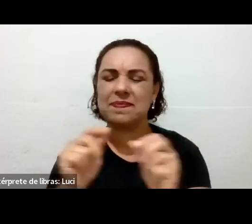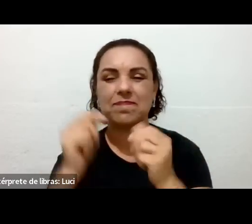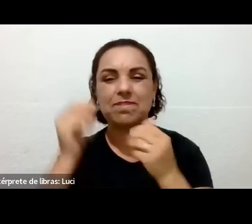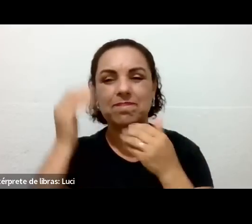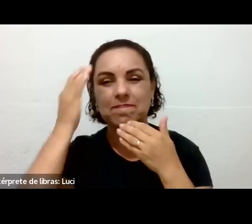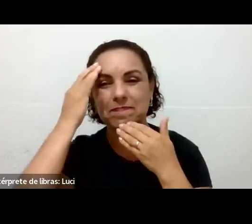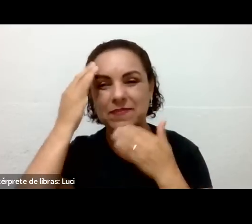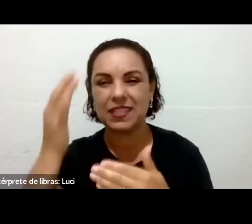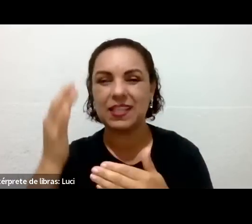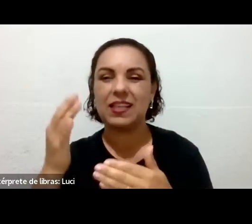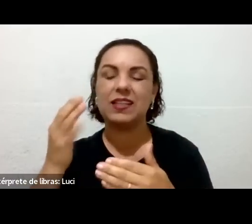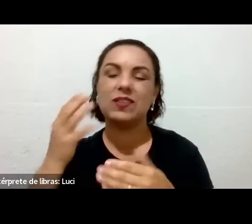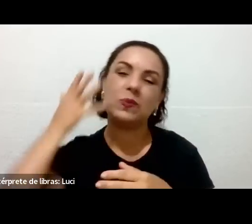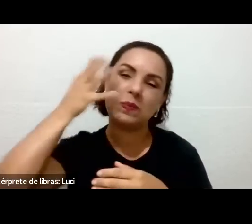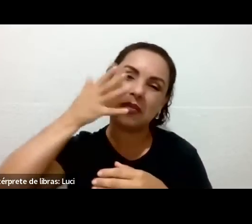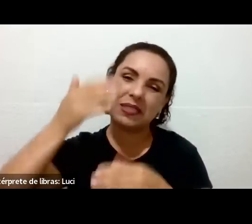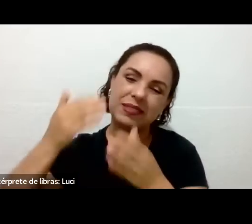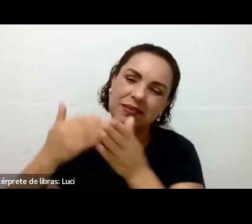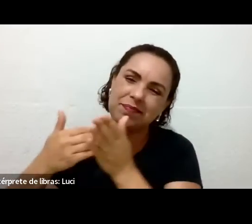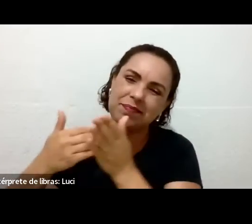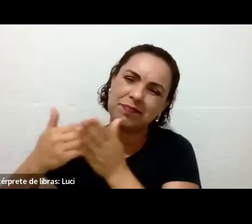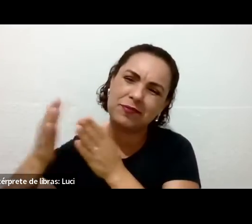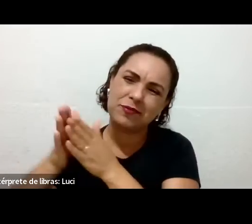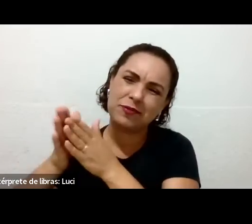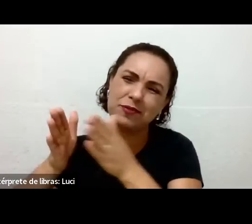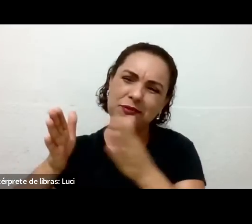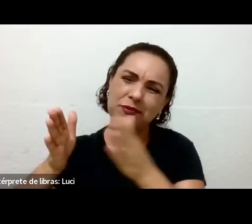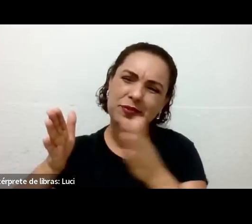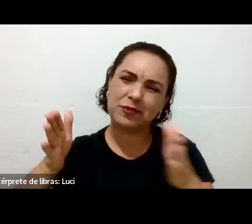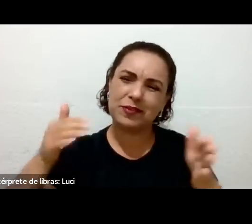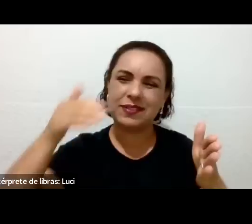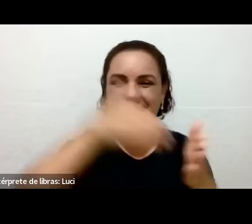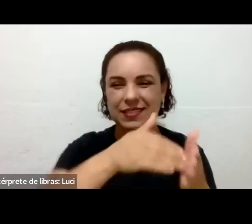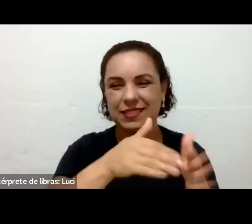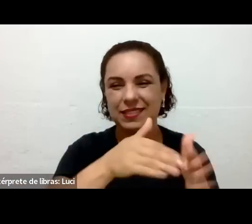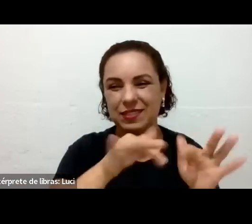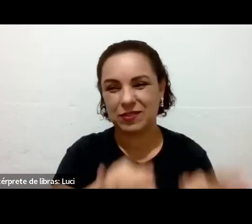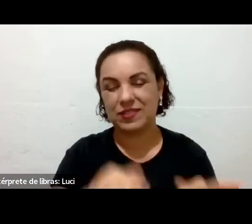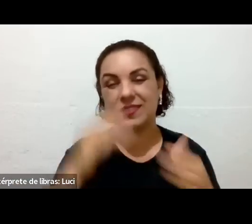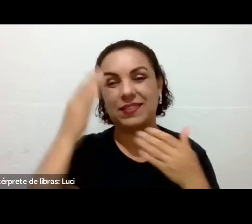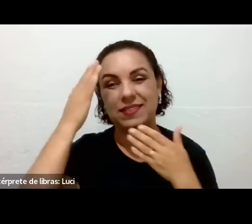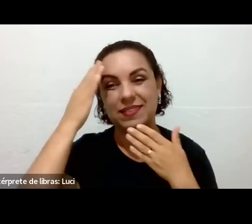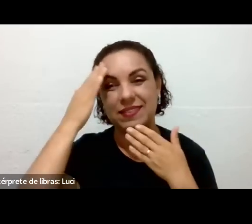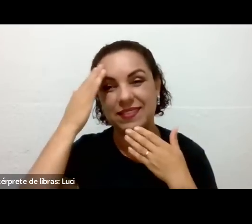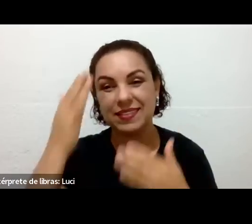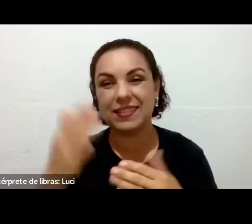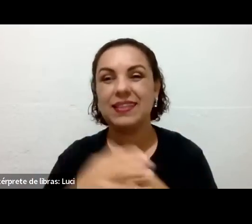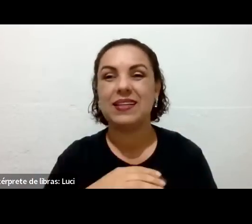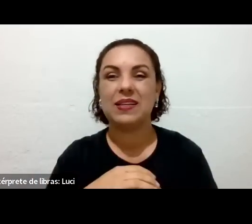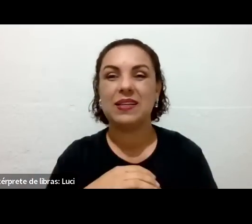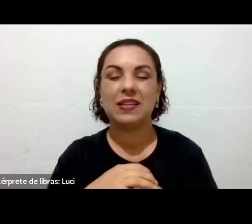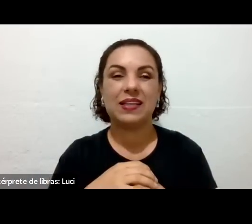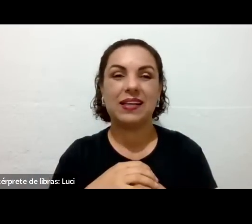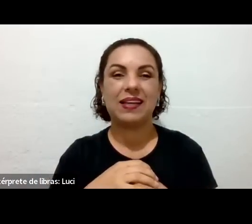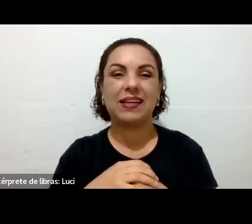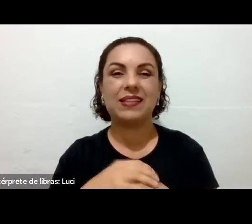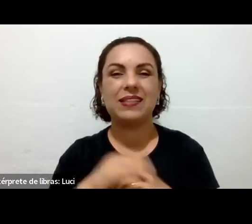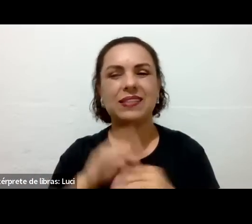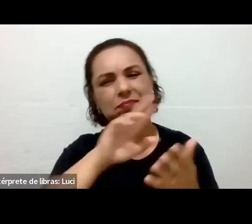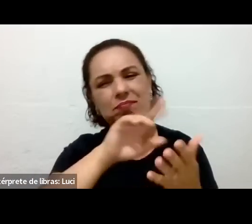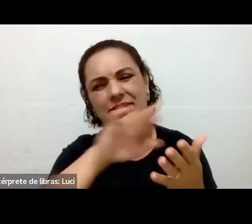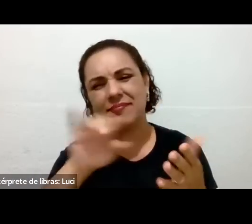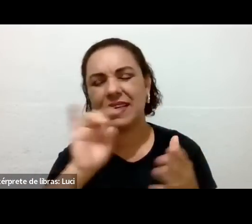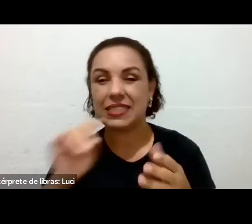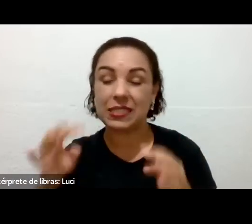final? Eu sei, como eu já disse, né? A Carmelita Gomes tá ali sentada, prestando atenção. A todos vocês, muito